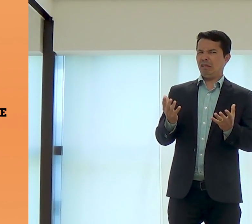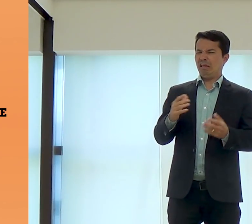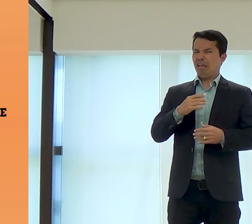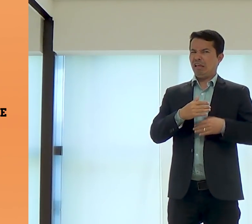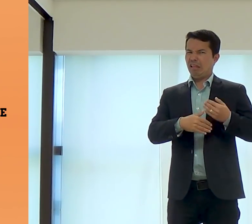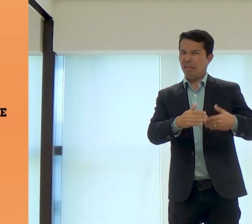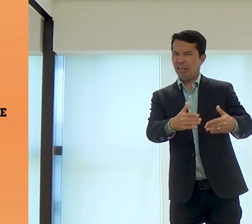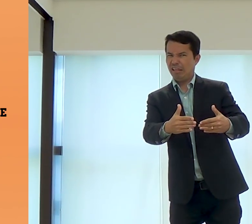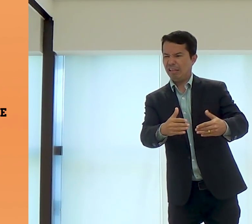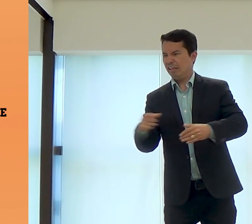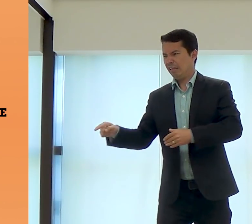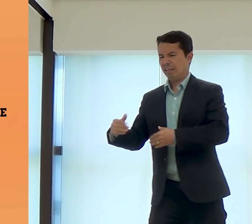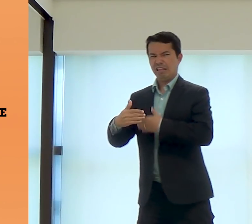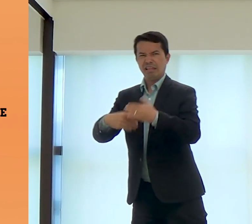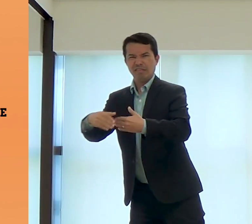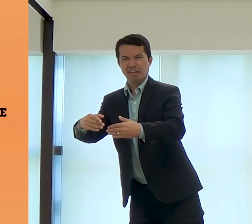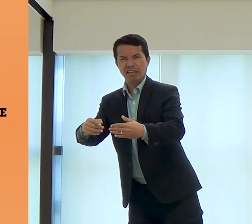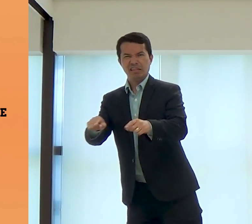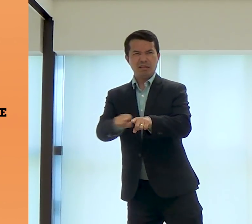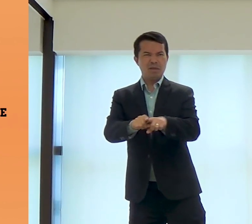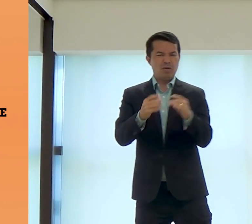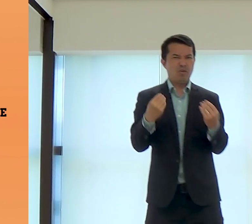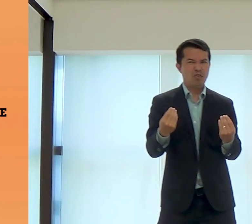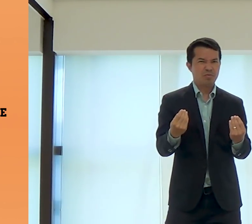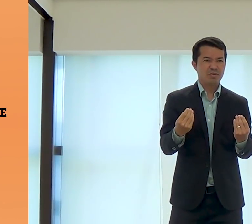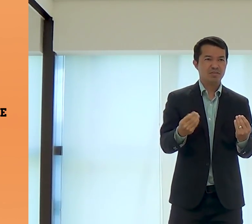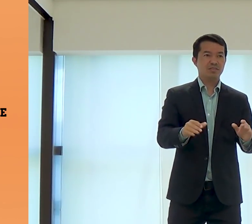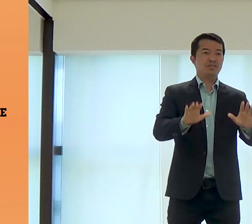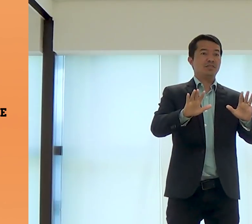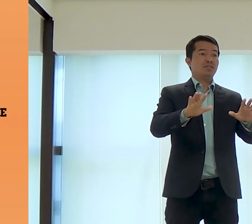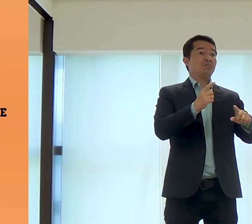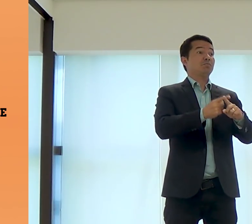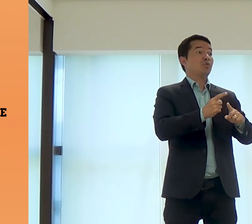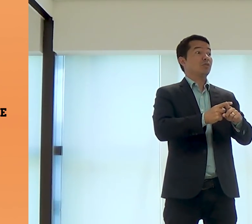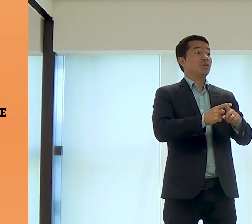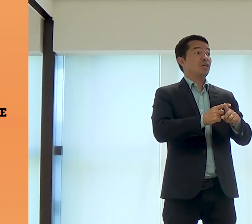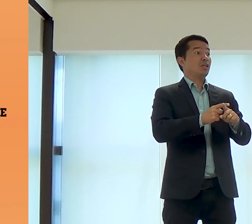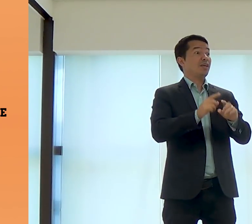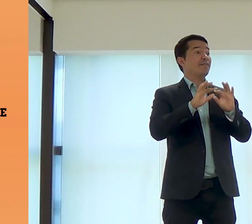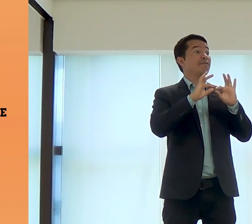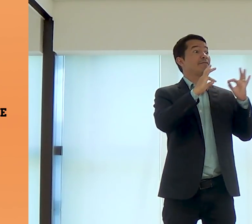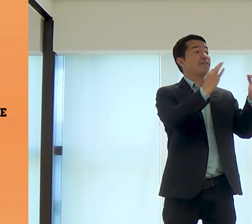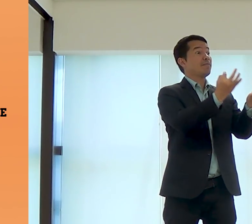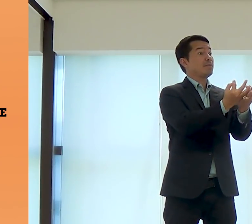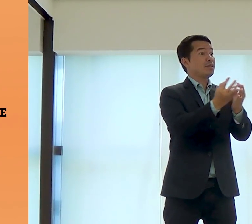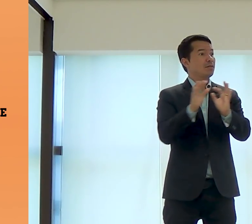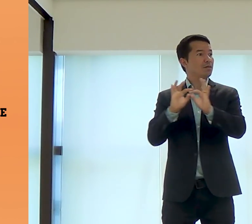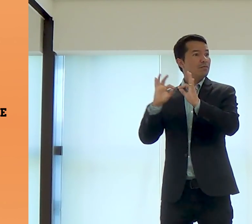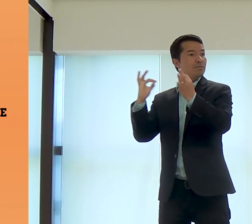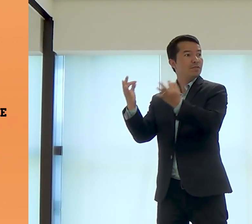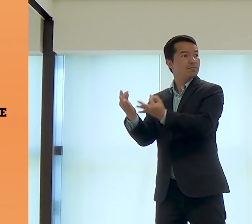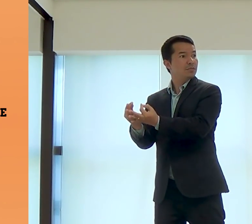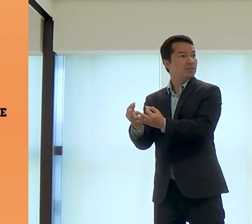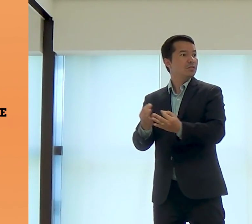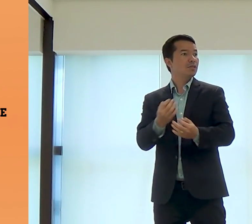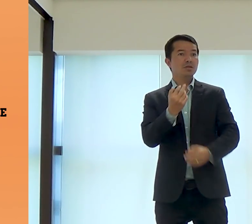gente pensa, como que sabe, faz tanto tempo, como que os dois eram na geração de Davi? Porque a família de